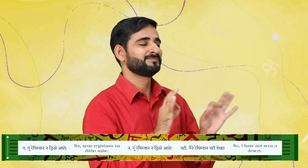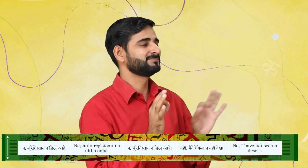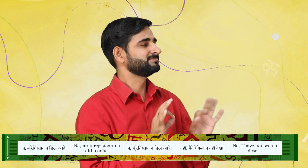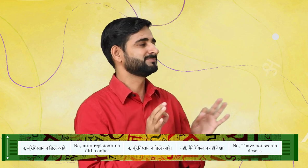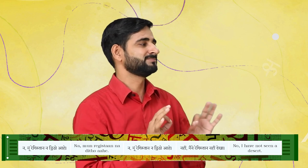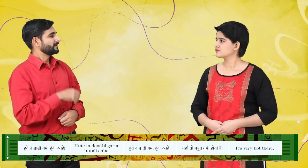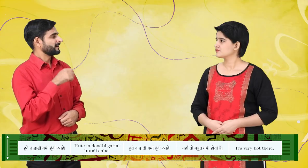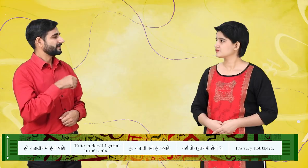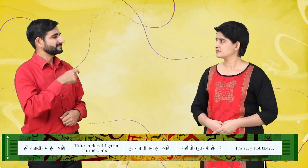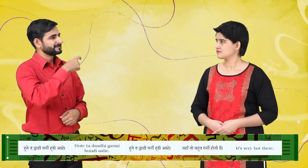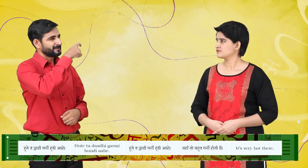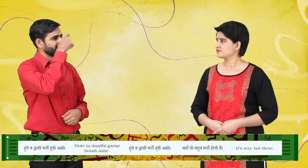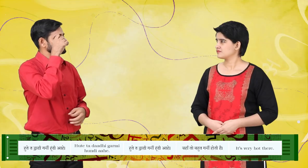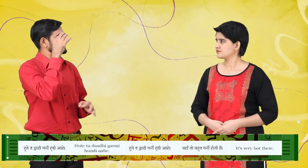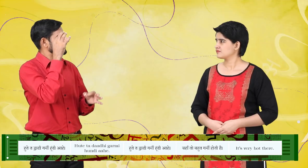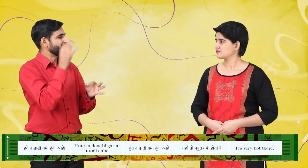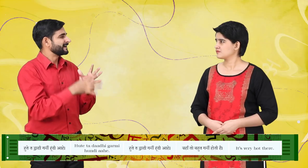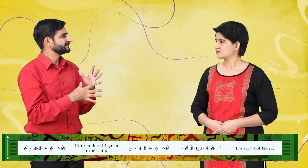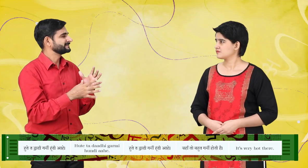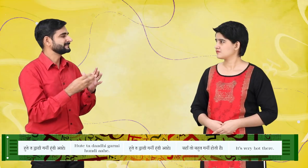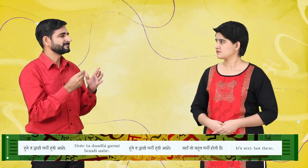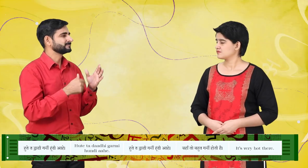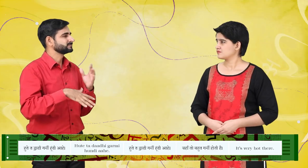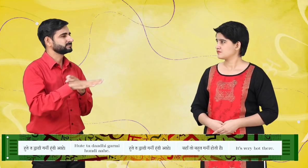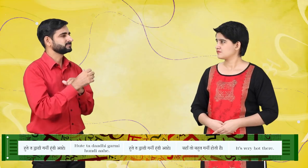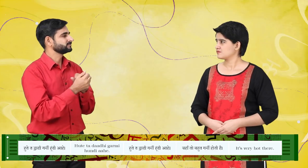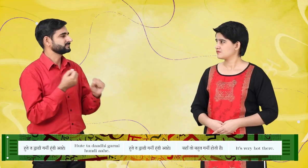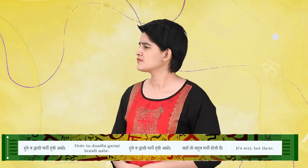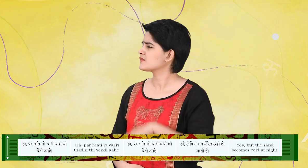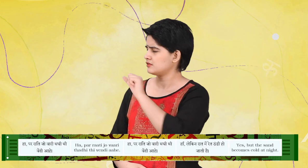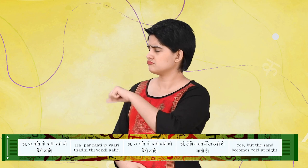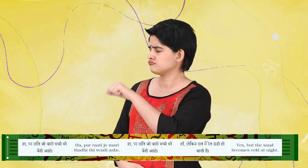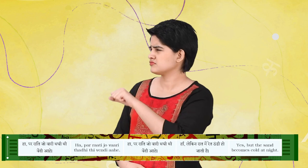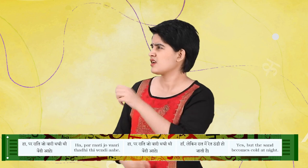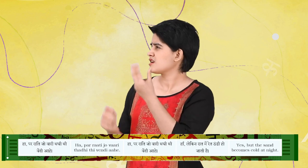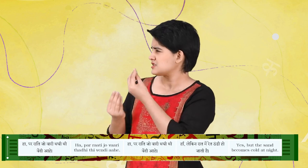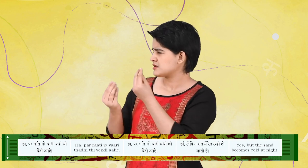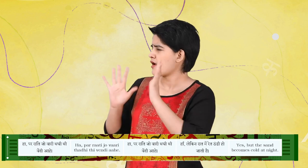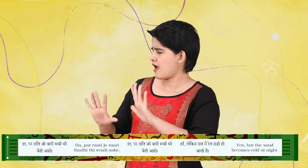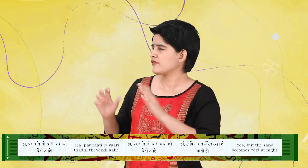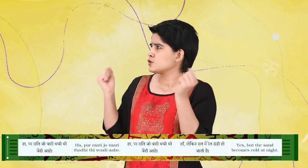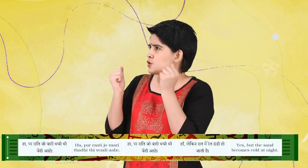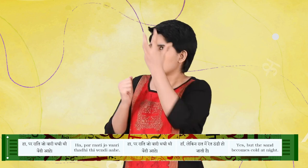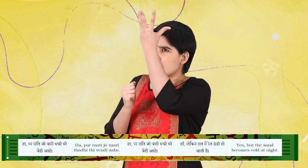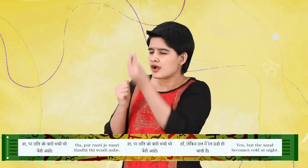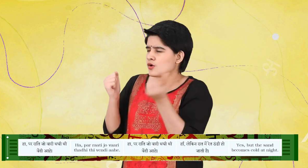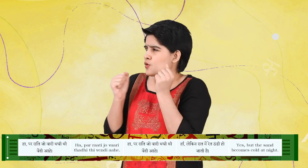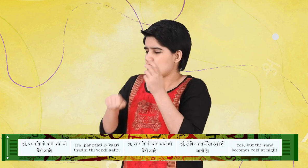हुते तभाडी गर्मी हुन्दी आहे? हाँ, पर रात जो वारी थादी थी वेंदी आहे.